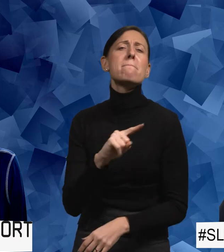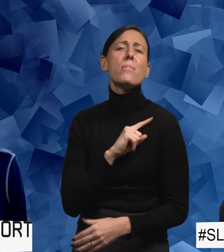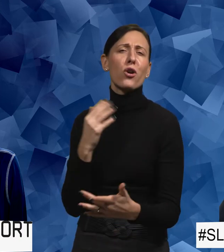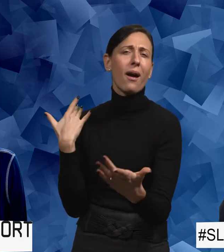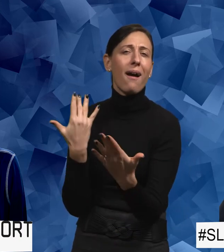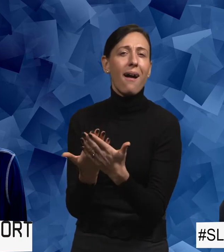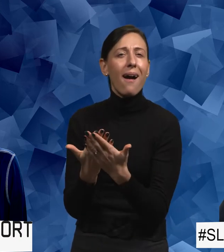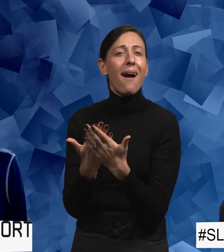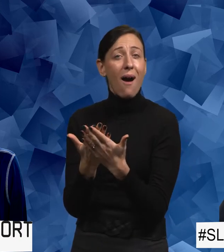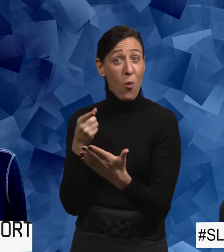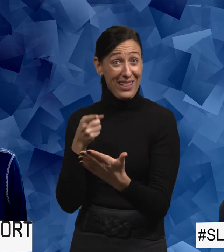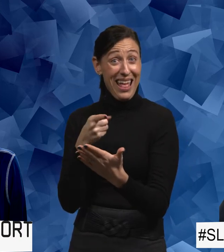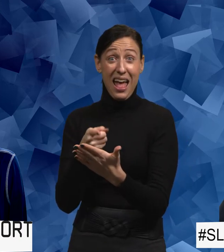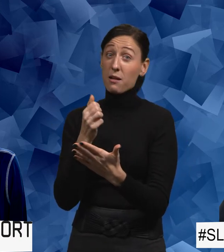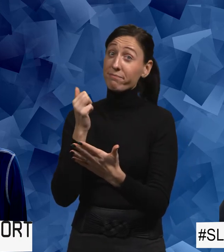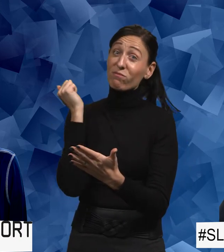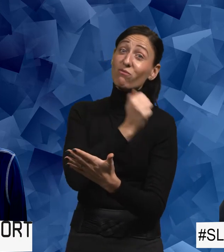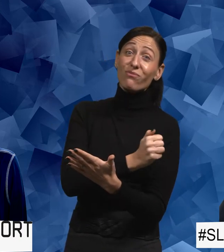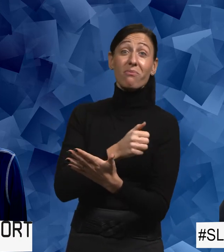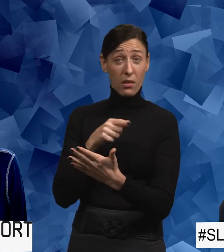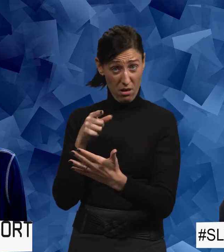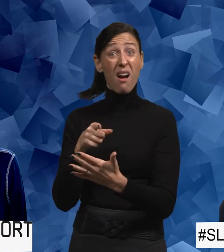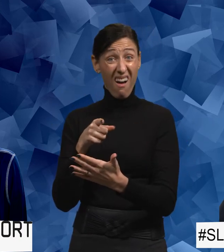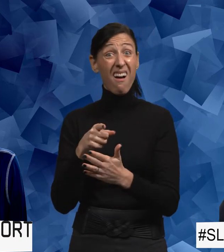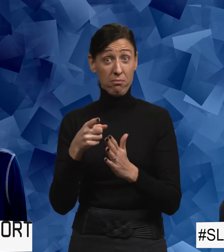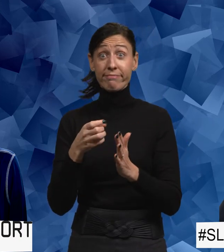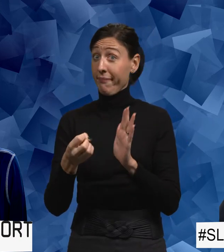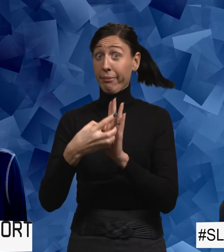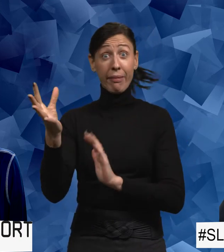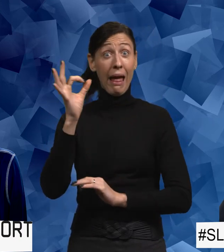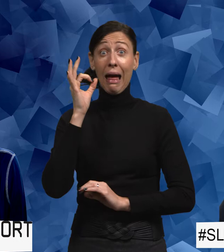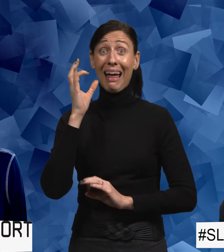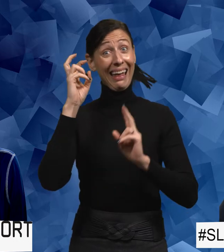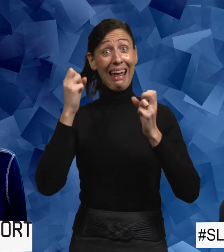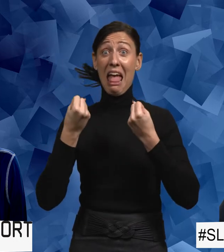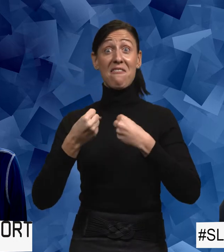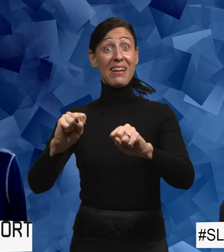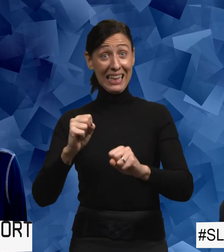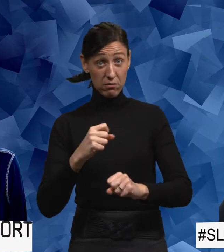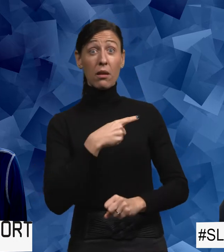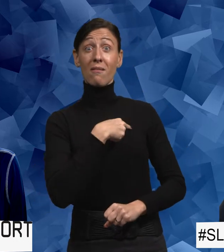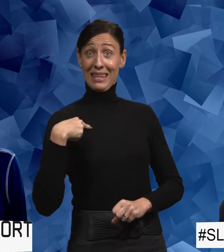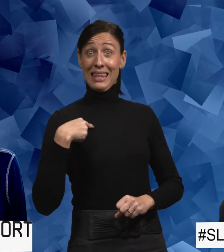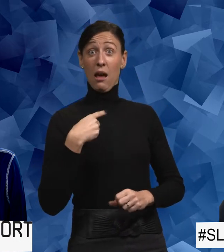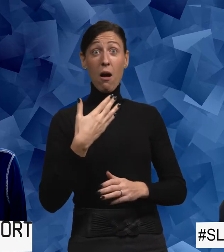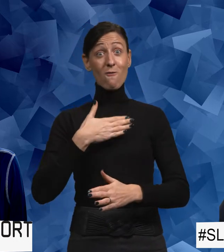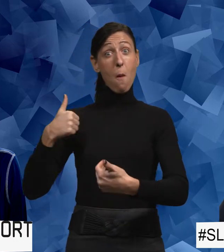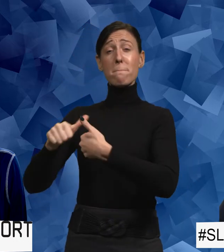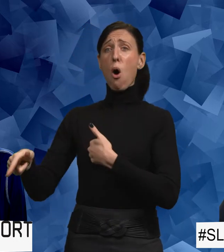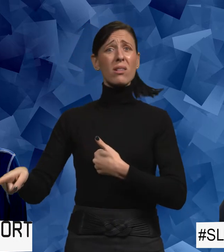Som verkligen är de här stygga. Och det är ju effektivt. För att det är ju så att vi vet ju var vi har vår partner. Vi vet var de